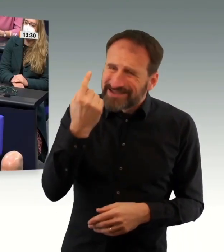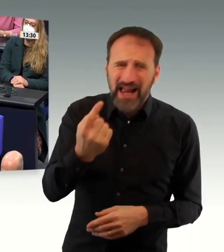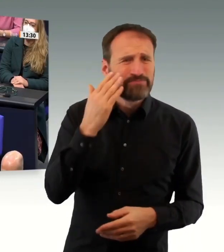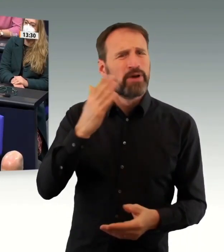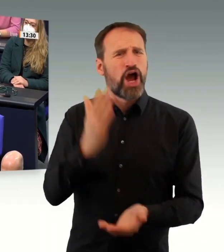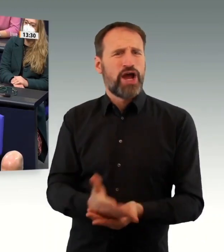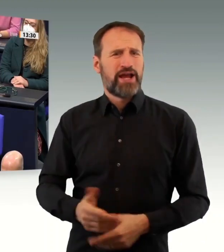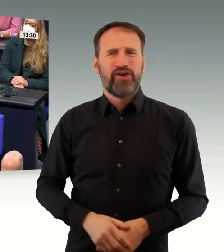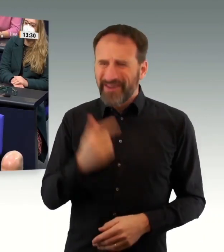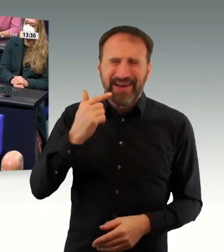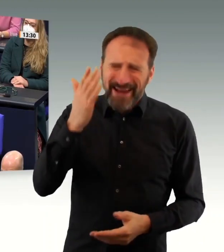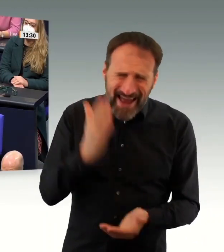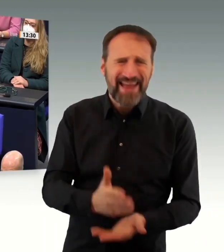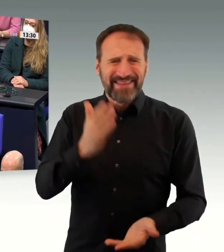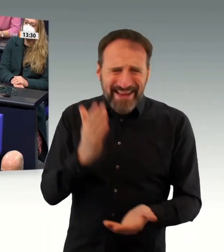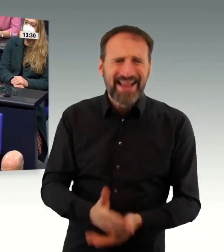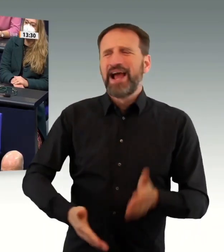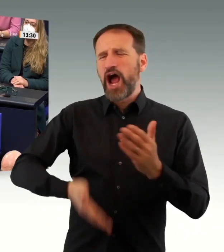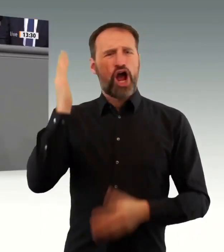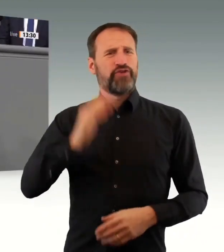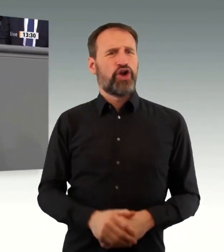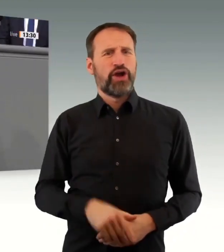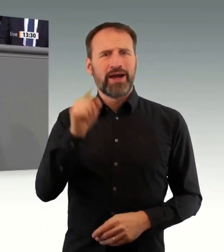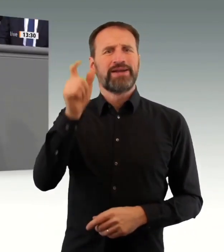hätten die Ministerpräsidenten an vielen Stellen auch mehr machen können.